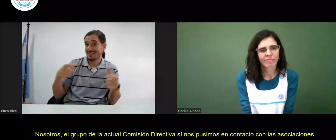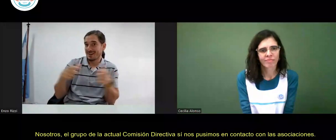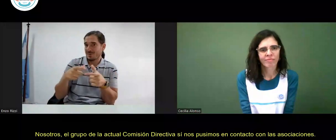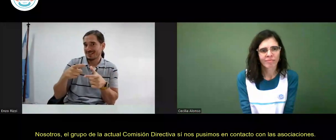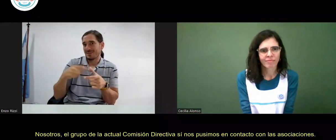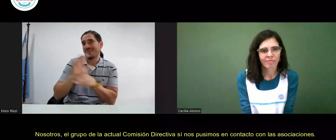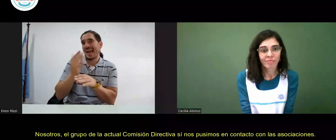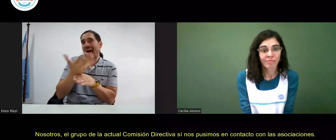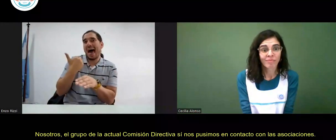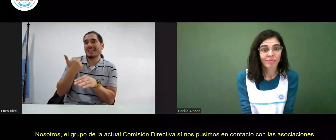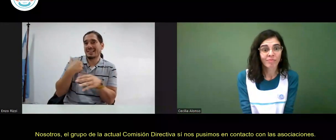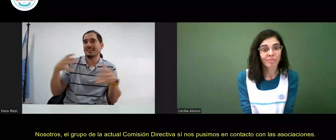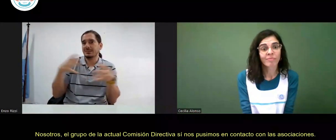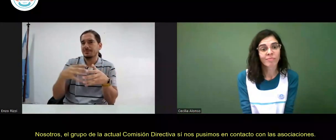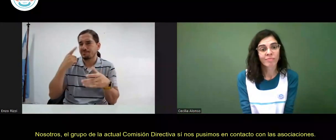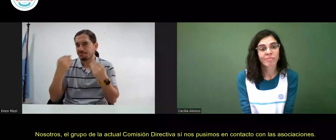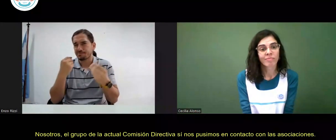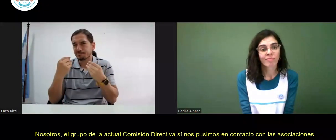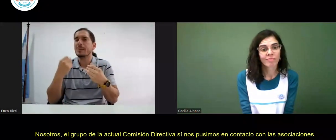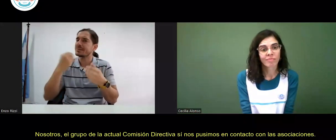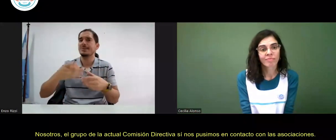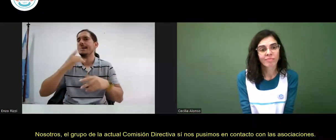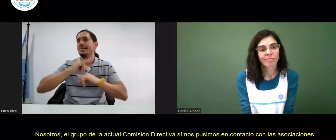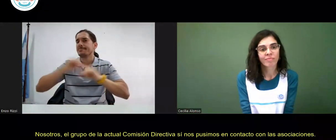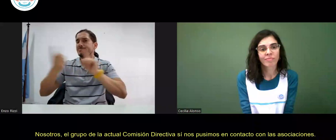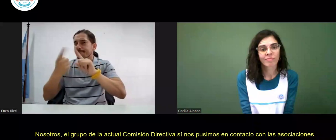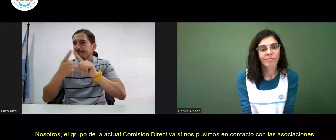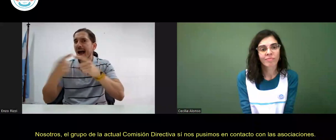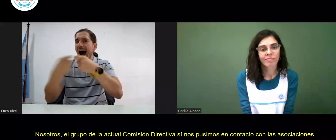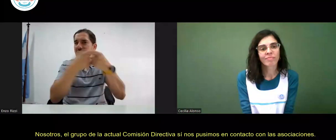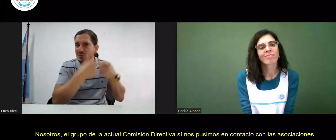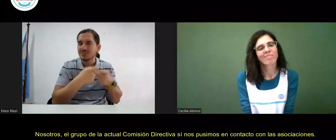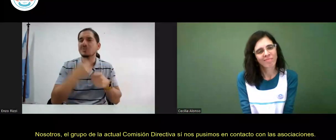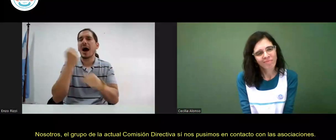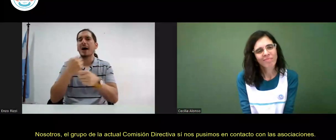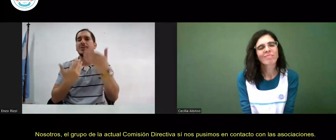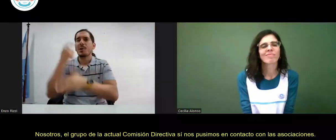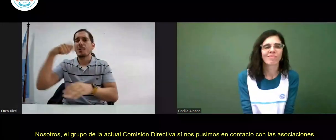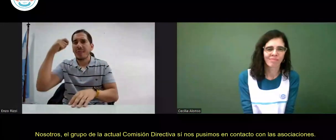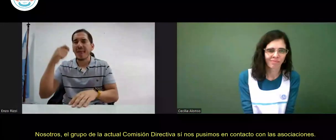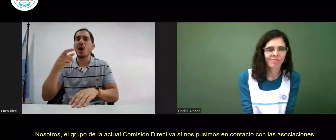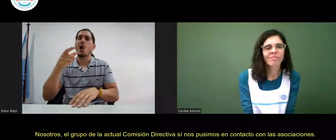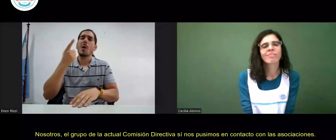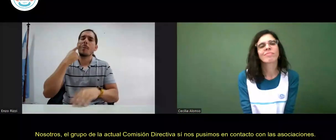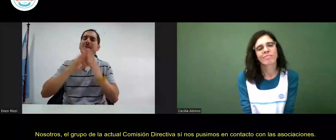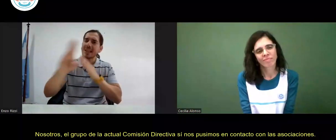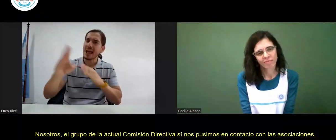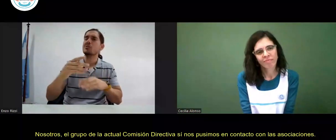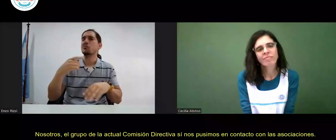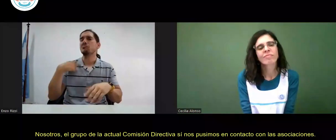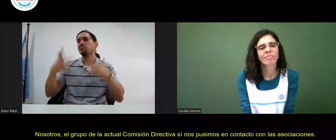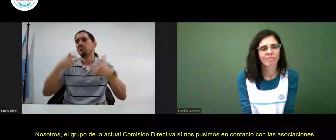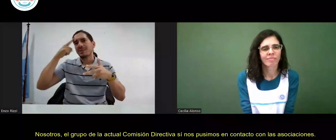el grupo de la actual comisión directiva, sí nos pusimos en contacto con las asociaciones. Lo hicimos enviando videos, oyendo hablar